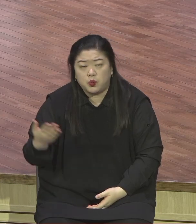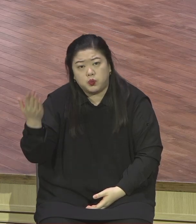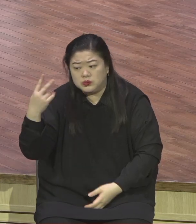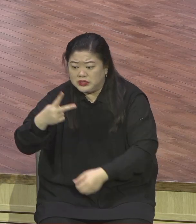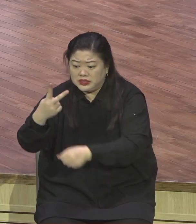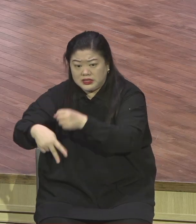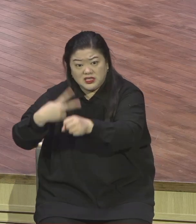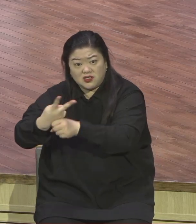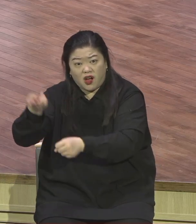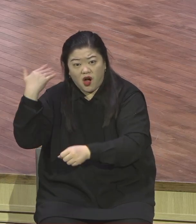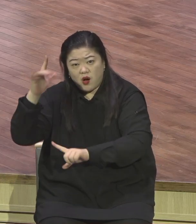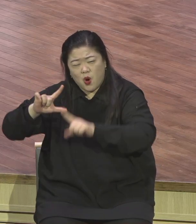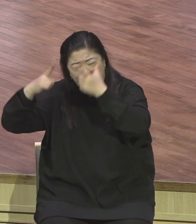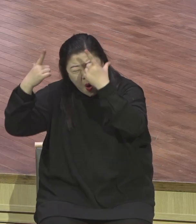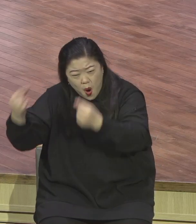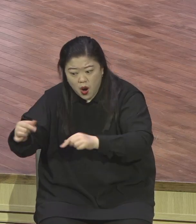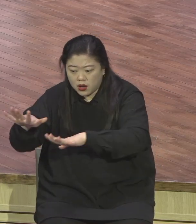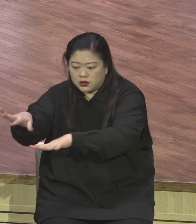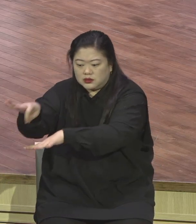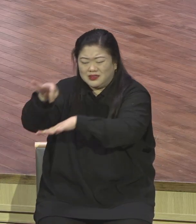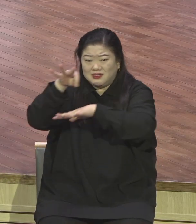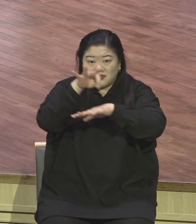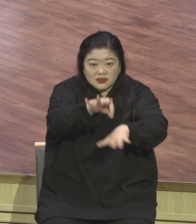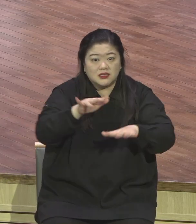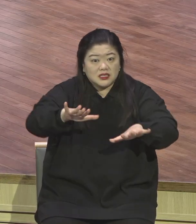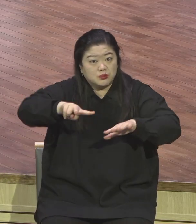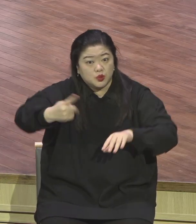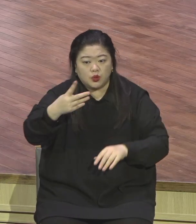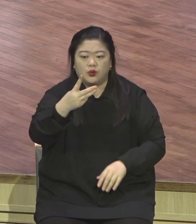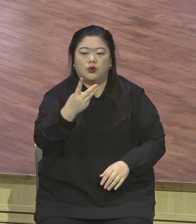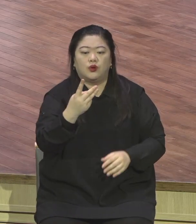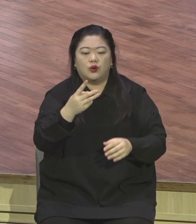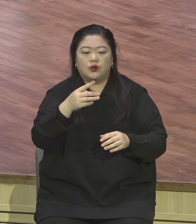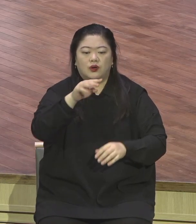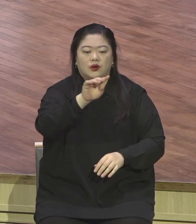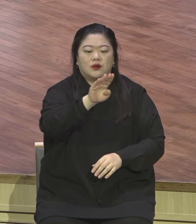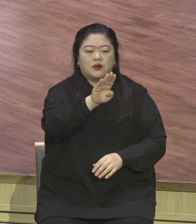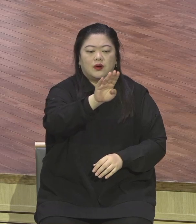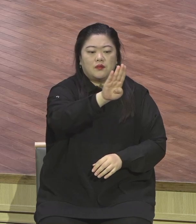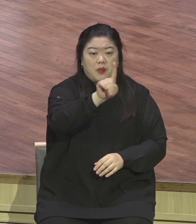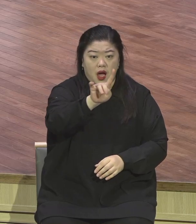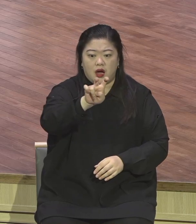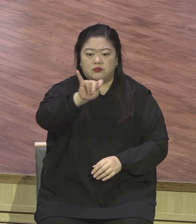겁니다. 그렇게 아이들이 성인식하는 것을 제가 가서 보았는데